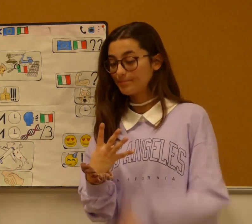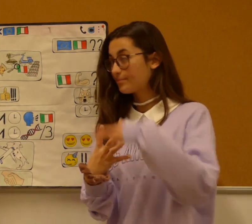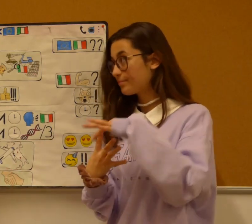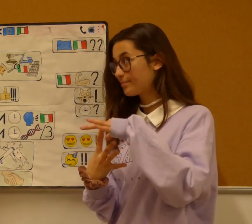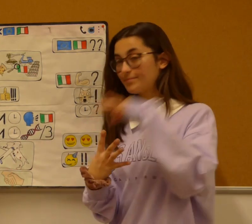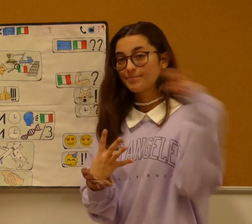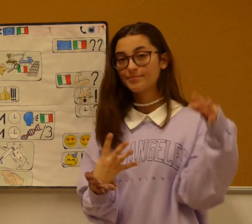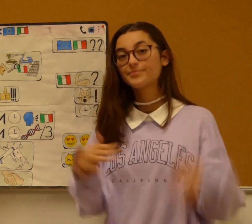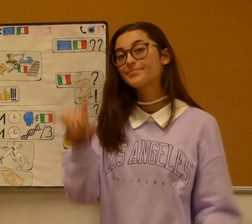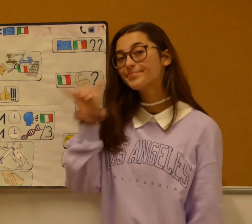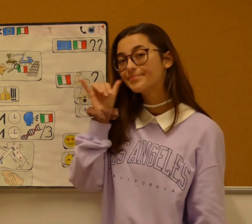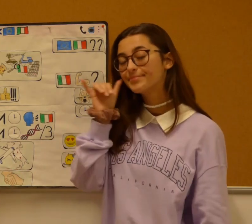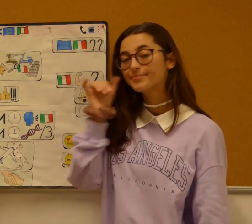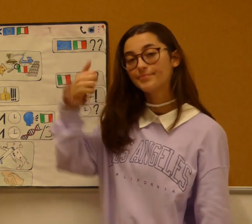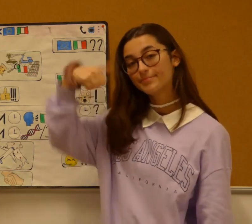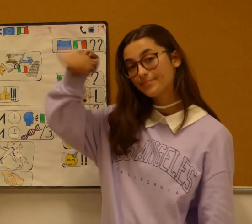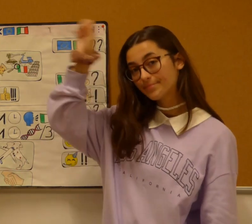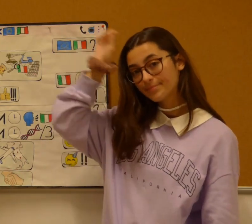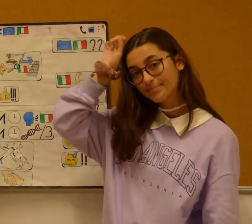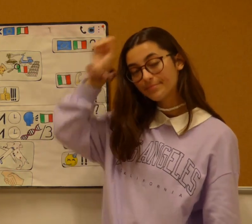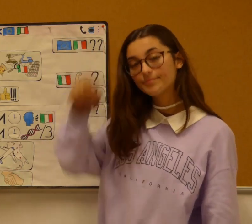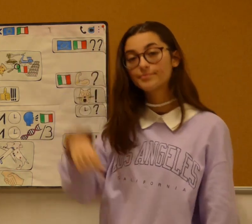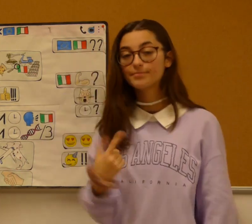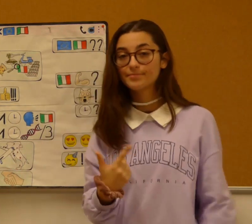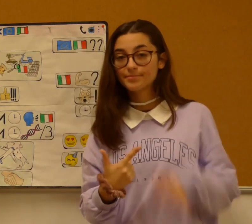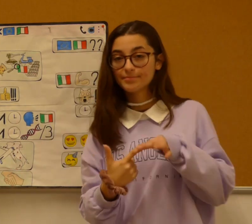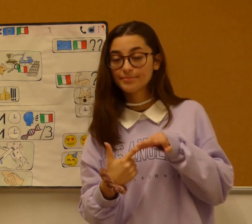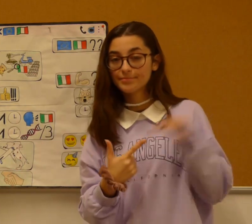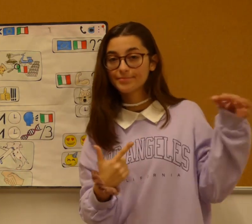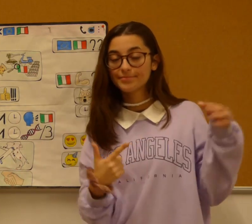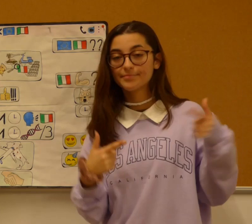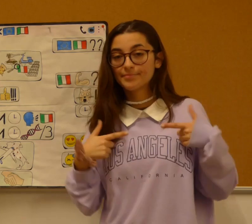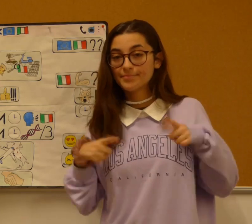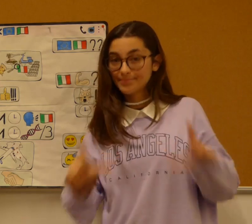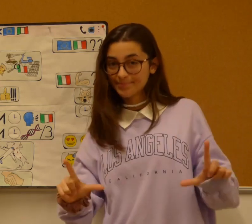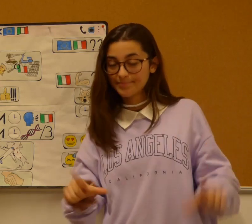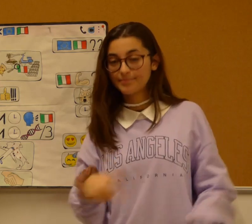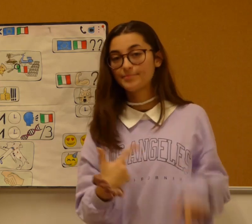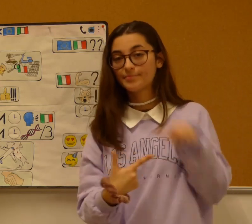L'option euro-italien est constituée de cours de langue et de cours de SVT.